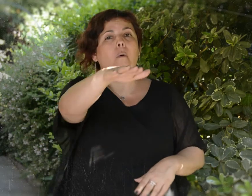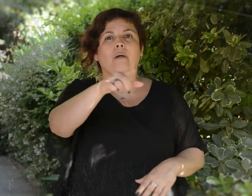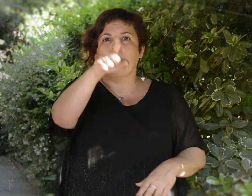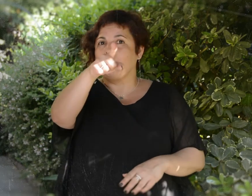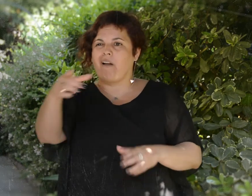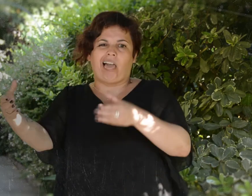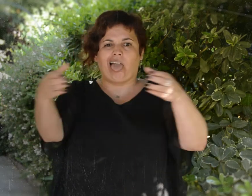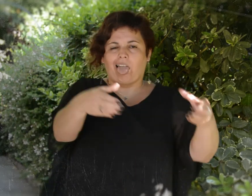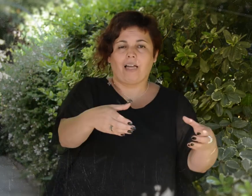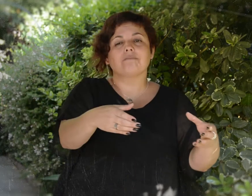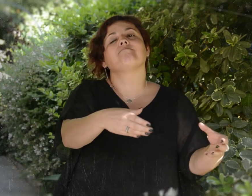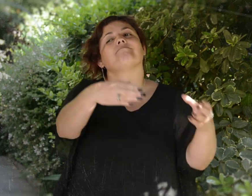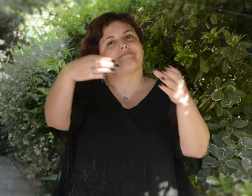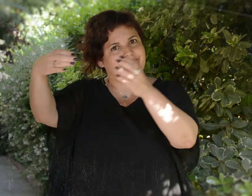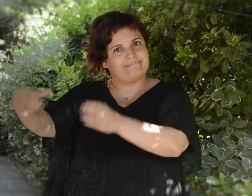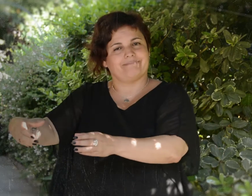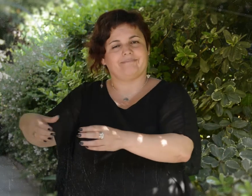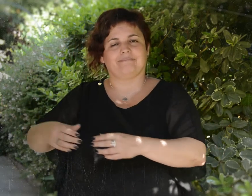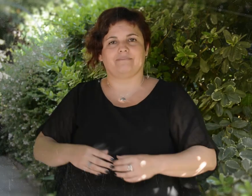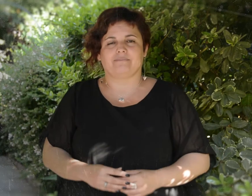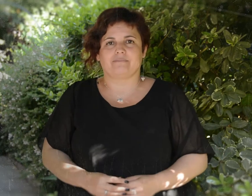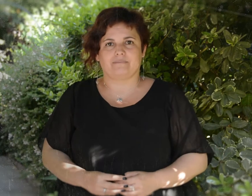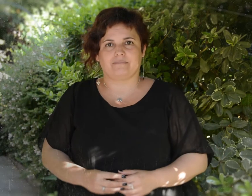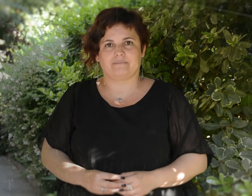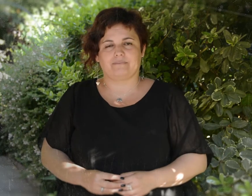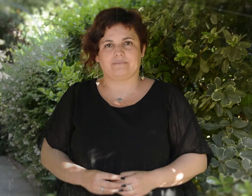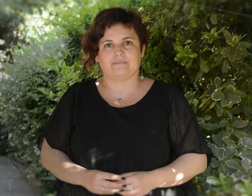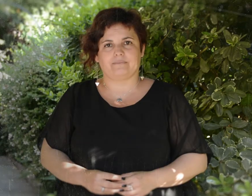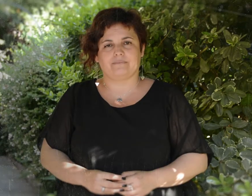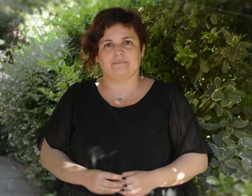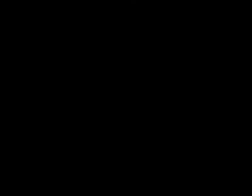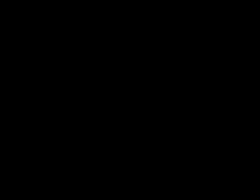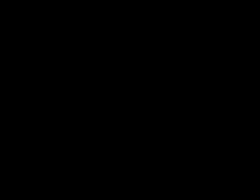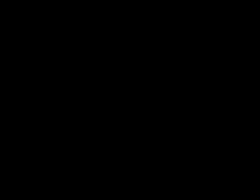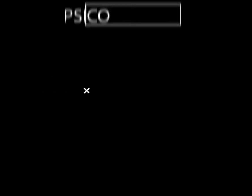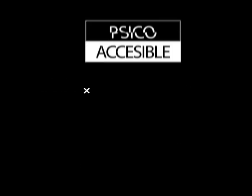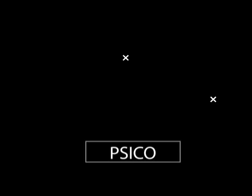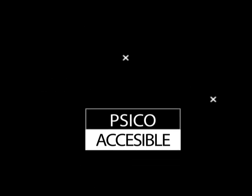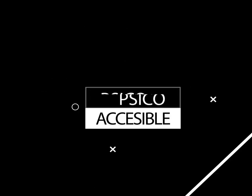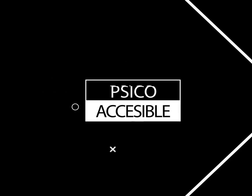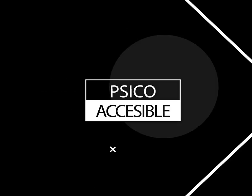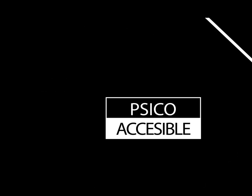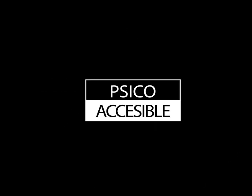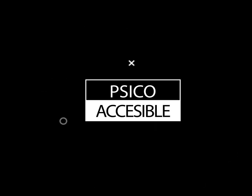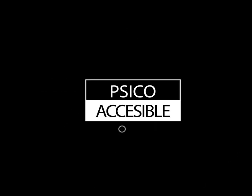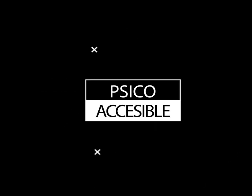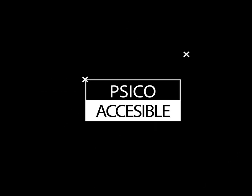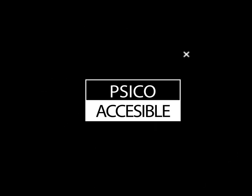algo, devuélvelo a su lugar. Música Música Música Música Música